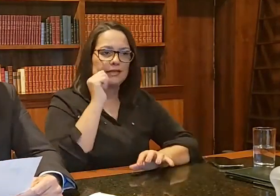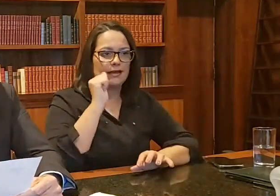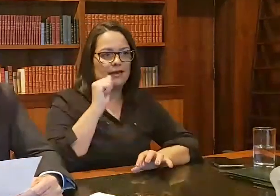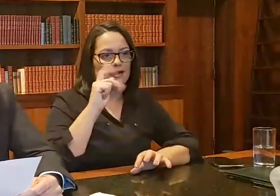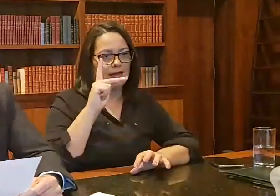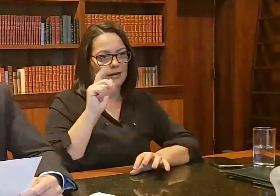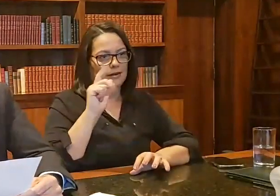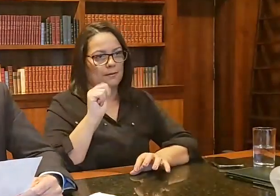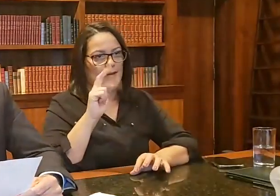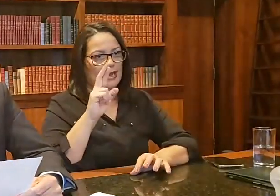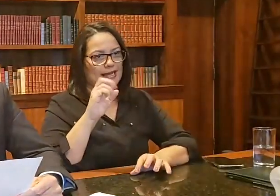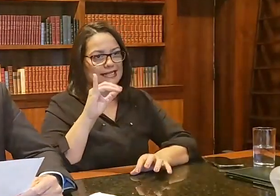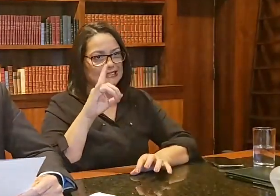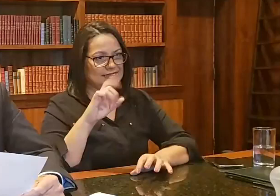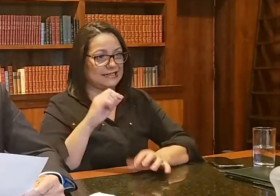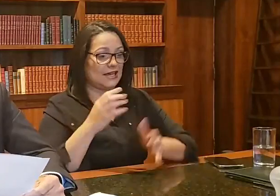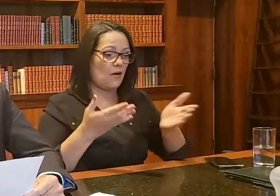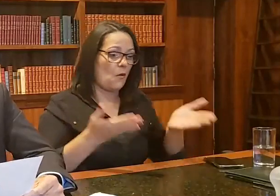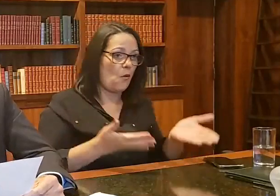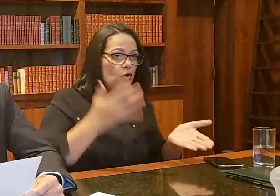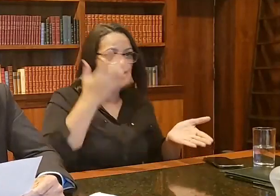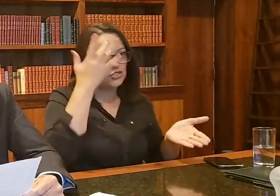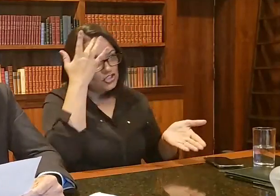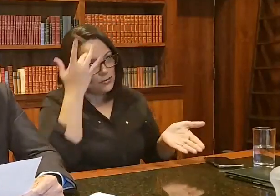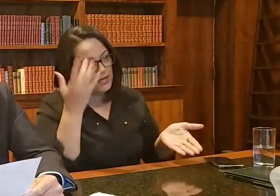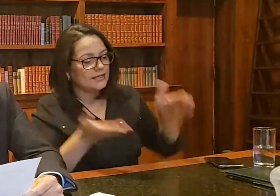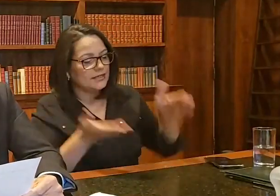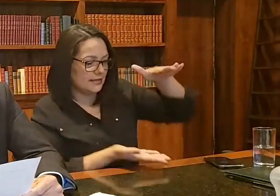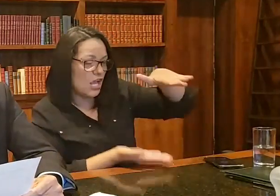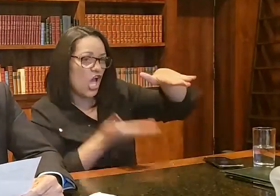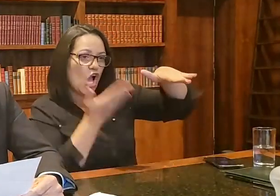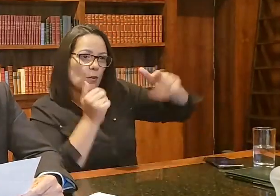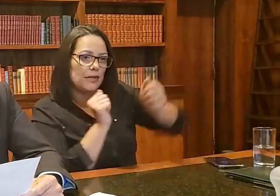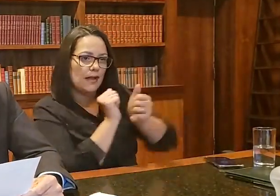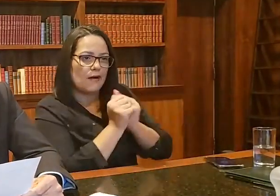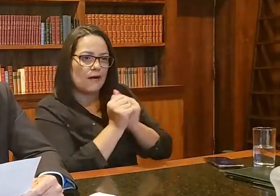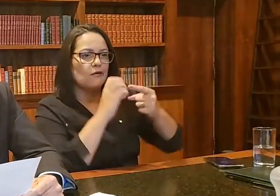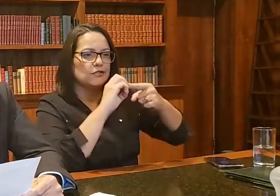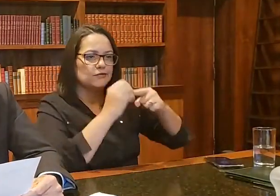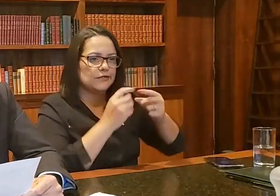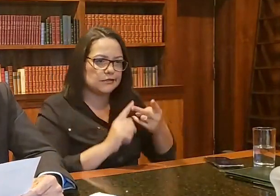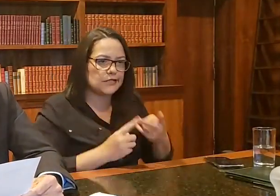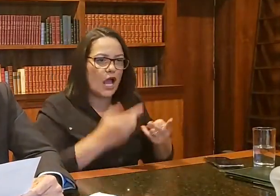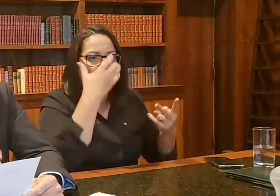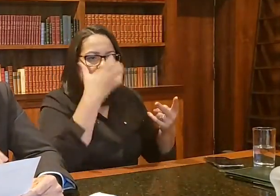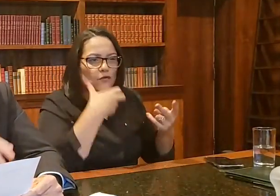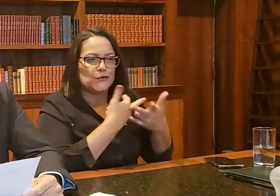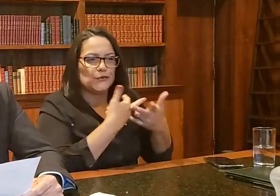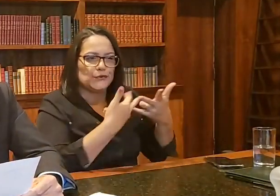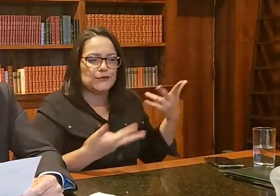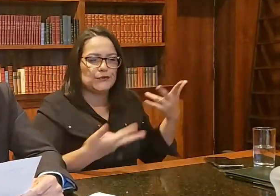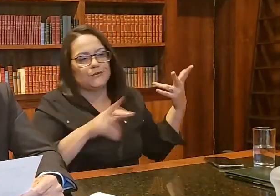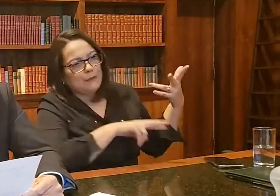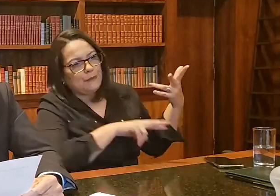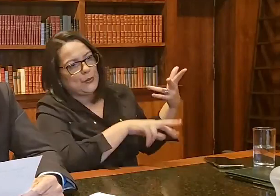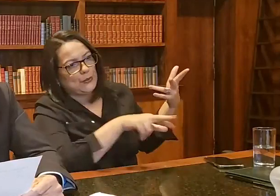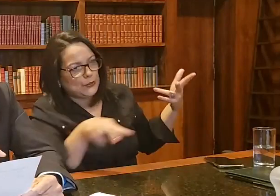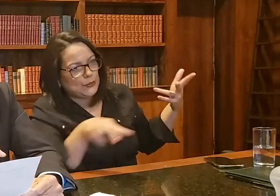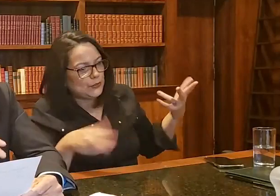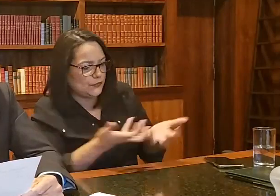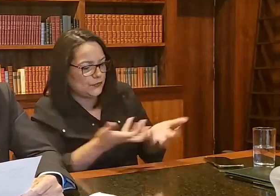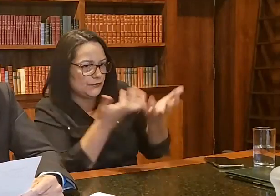amanhã, haverá distribuição de cesta básica, hortifruti, uma série de